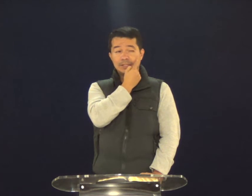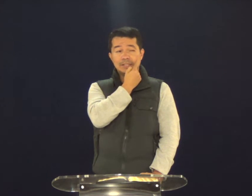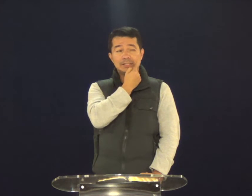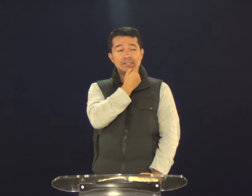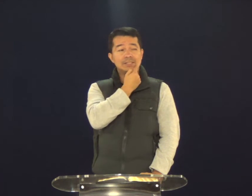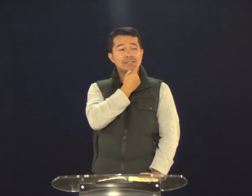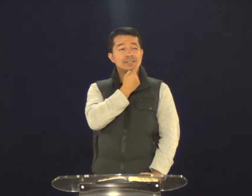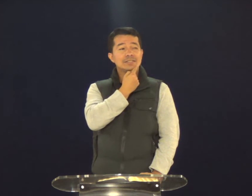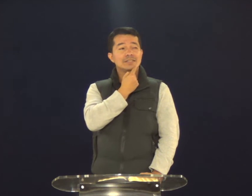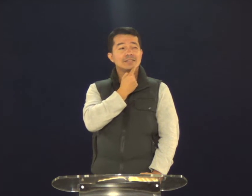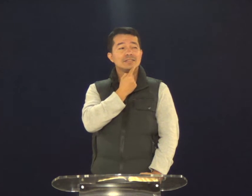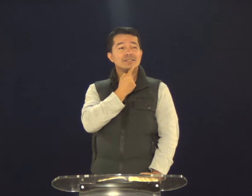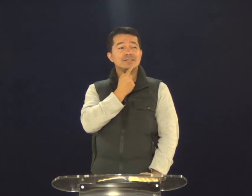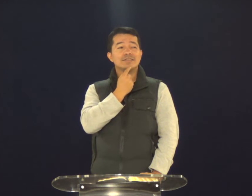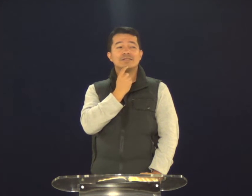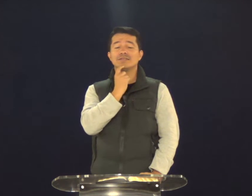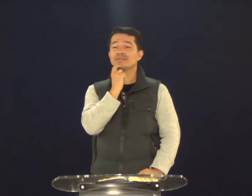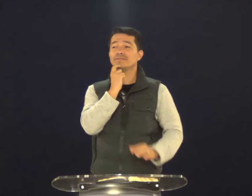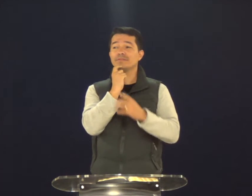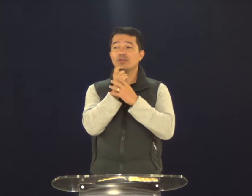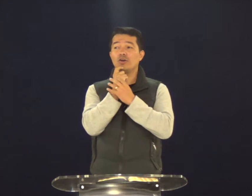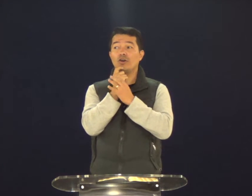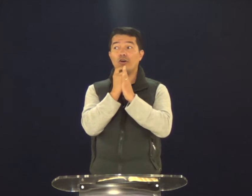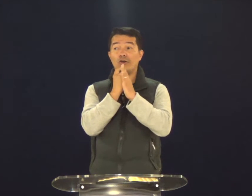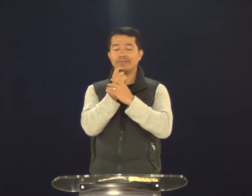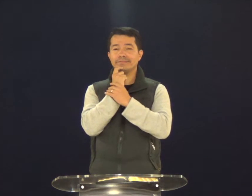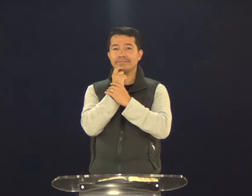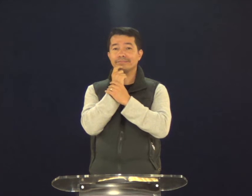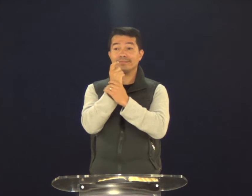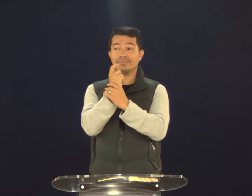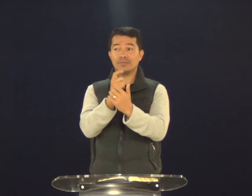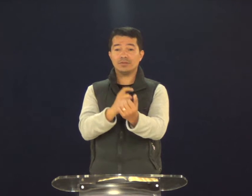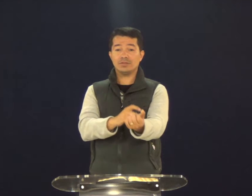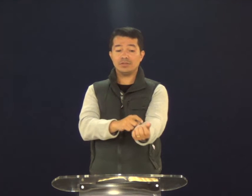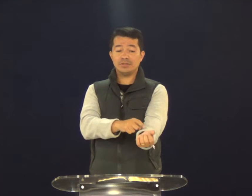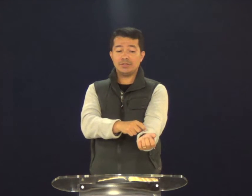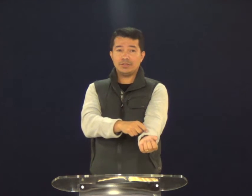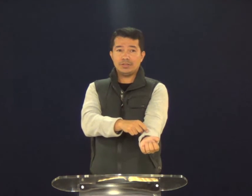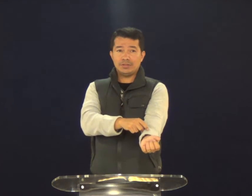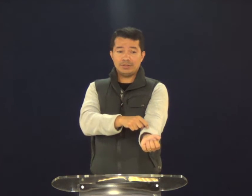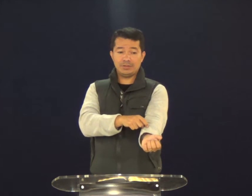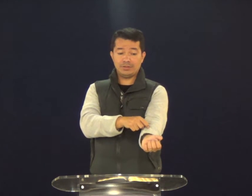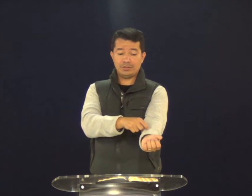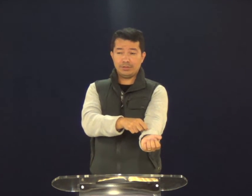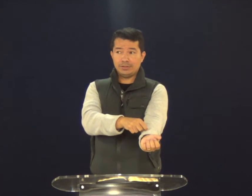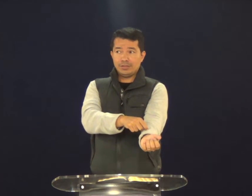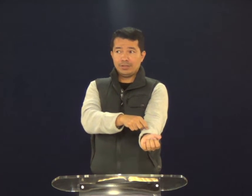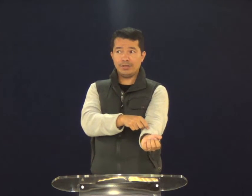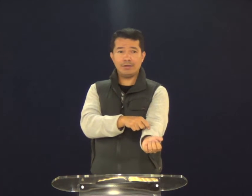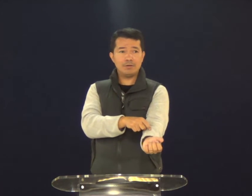vai, vai, vai, vai, meia hora, já foi. E eu já começo a ficar